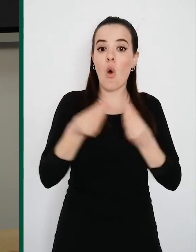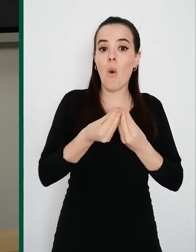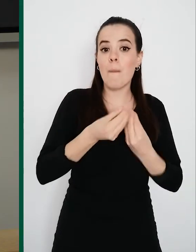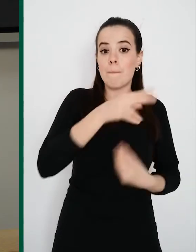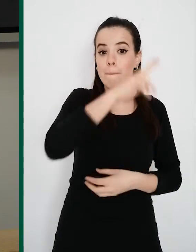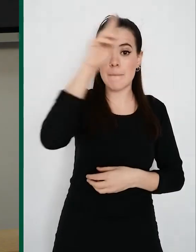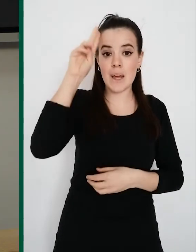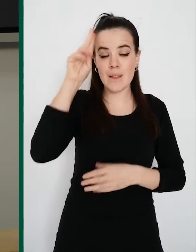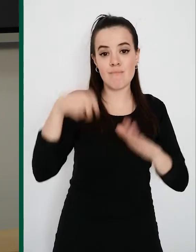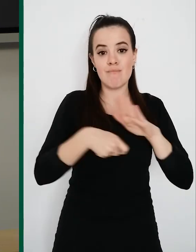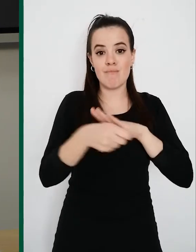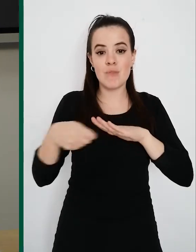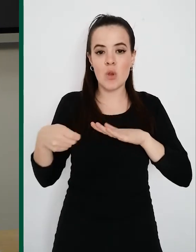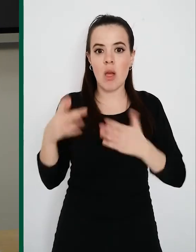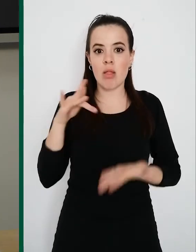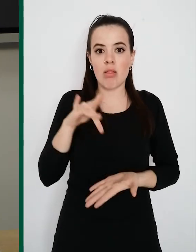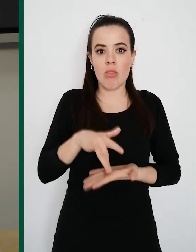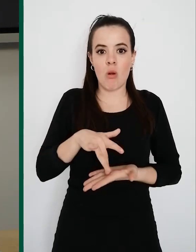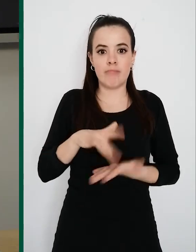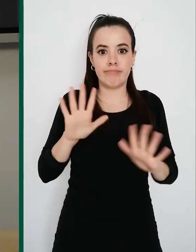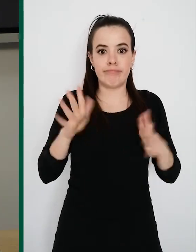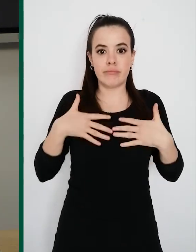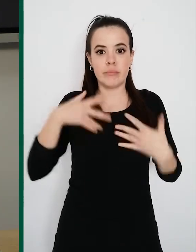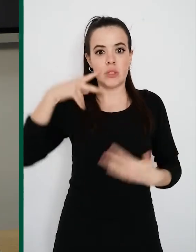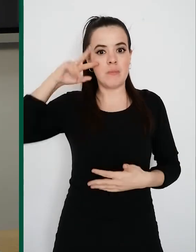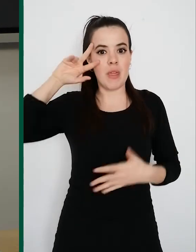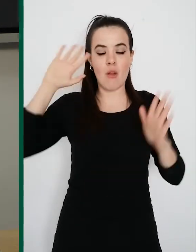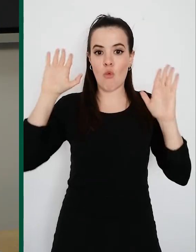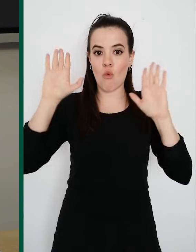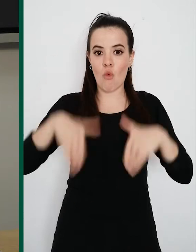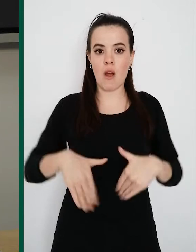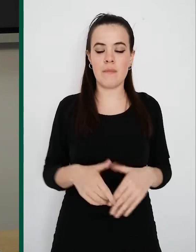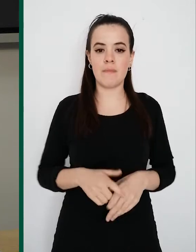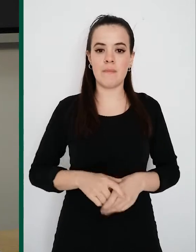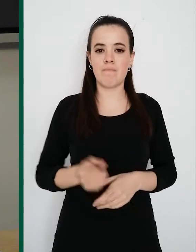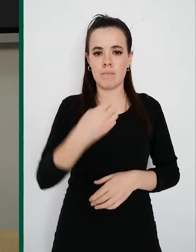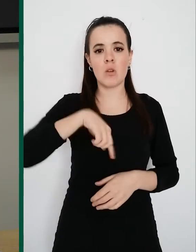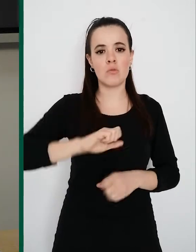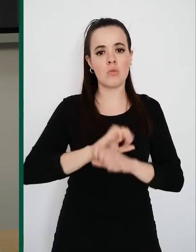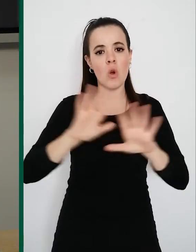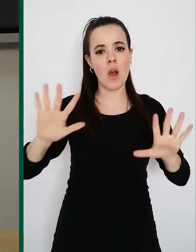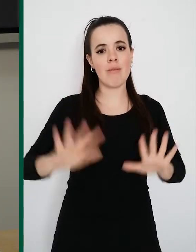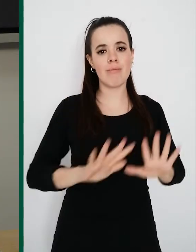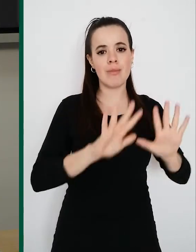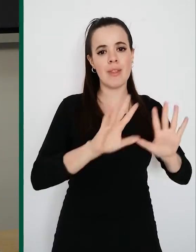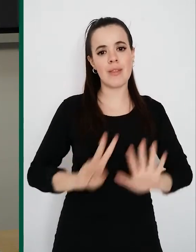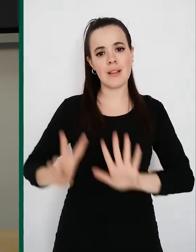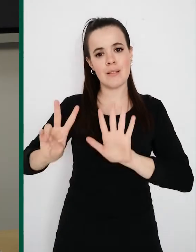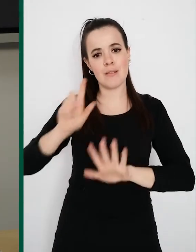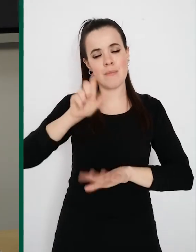Vitoria en que nos pase esto y no teníamos la experiencia suficiente. Sí teníamos claro que 7 de cada 10 pacientes desarrollaban una